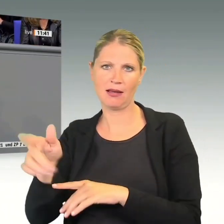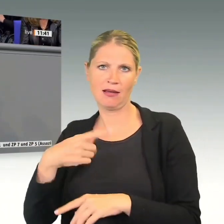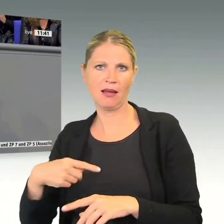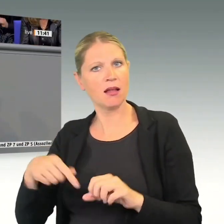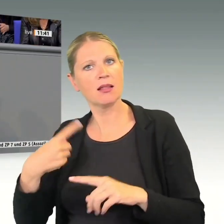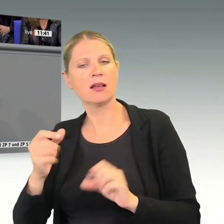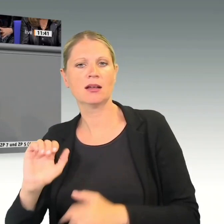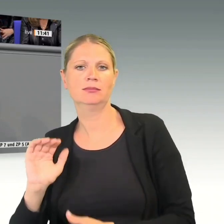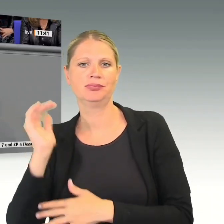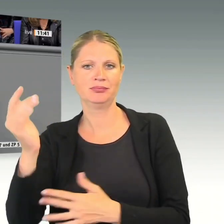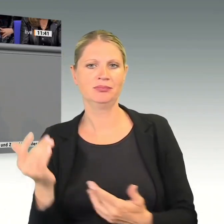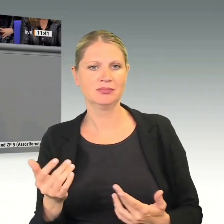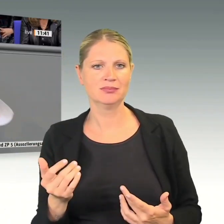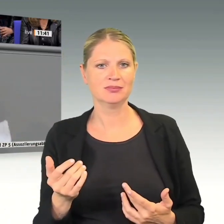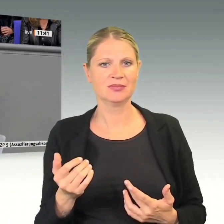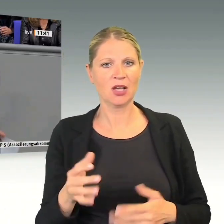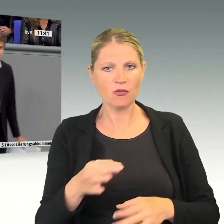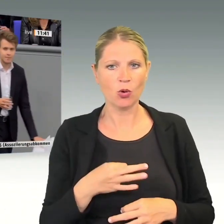der gleichen Mittel bedienen. Vielen Dank.